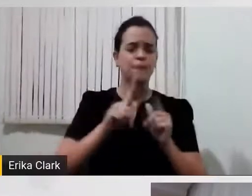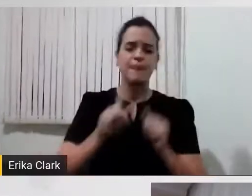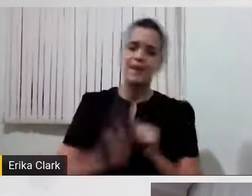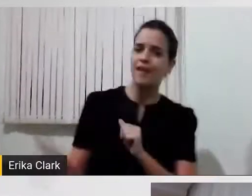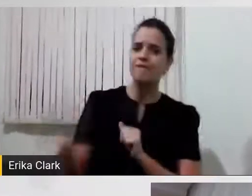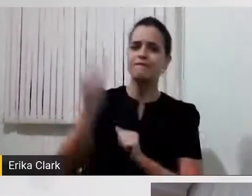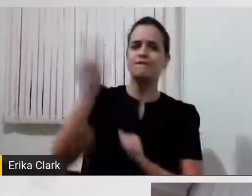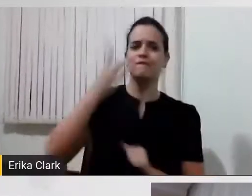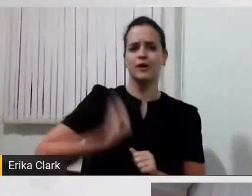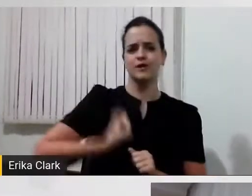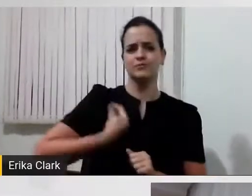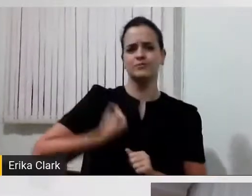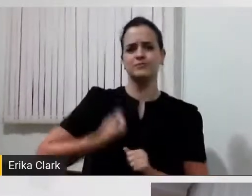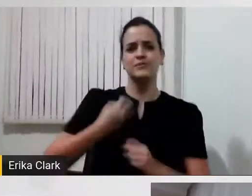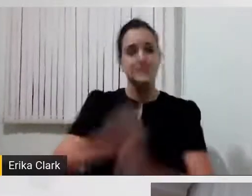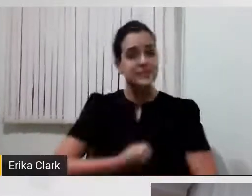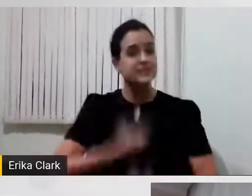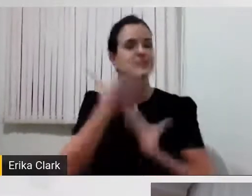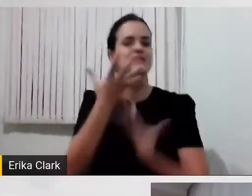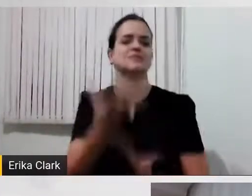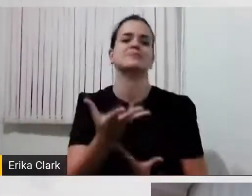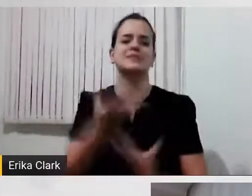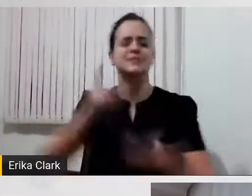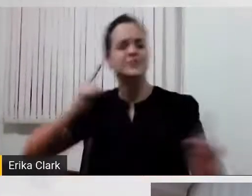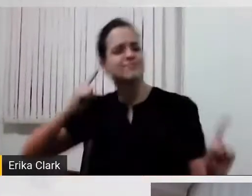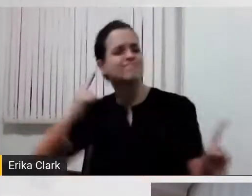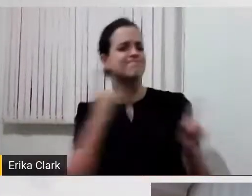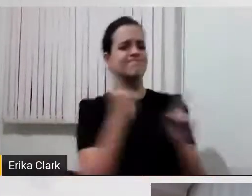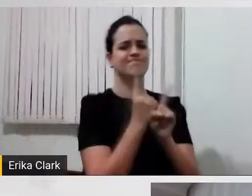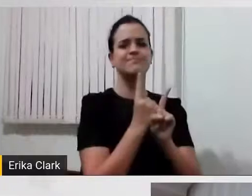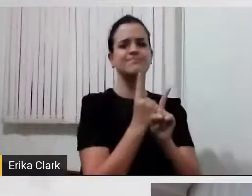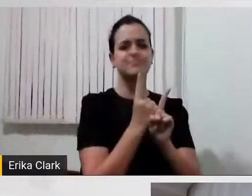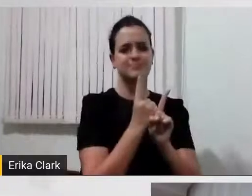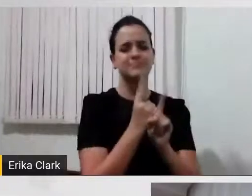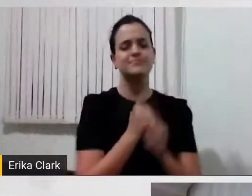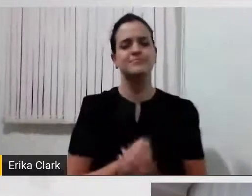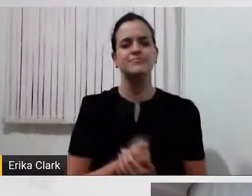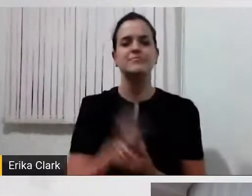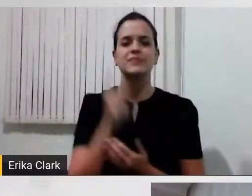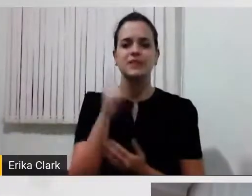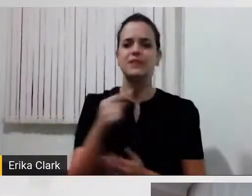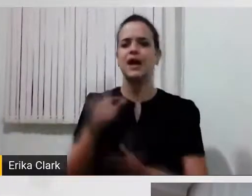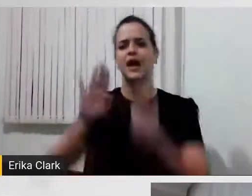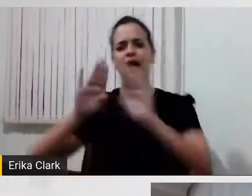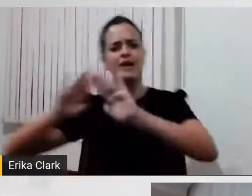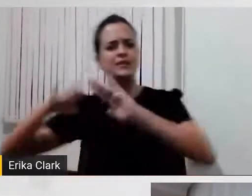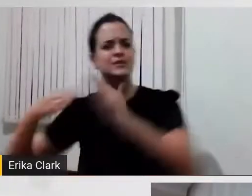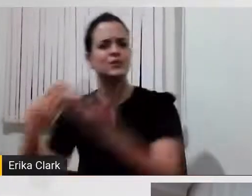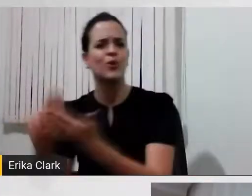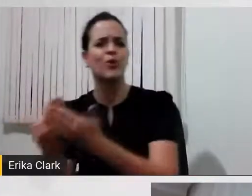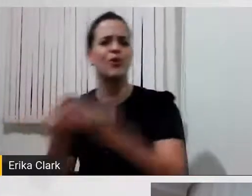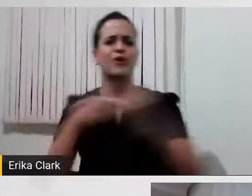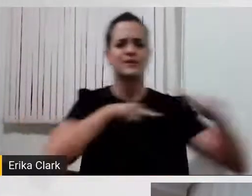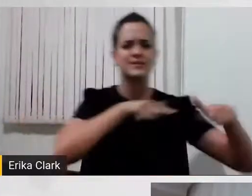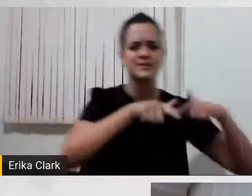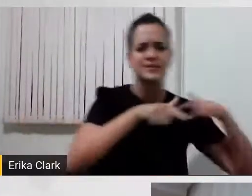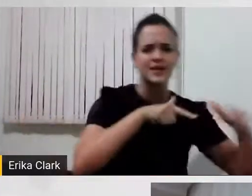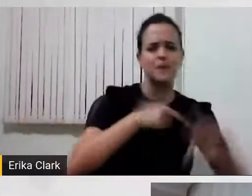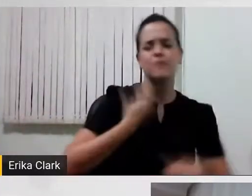expressão, de comunhão, de encontro. Isso vale para a escola, para o trabalho, para a vida em família, para a